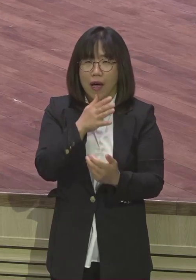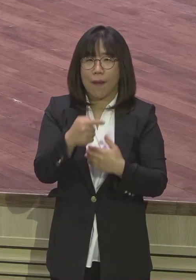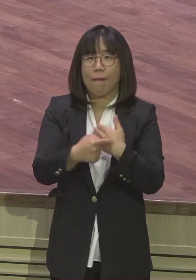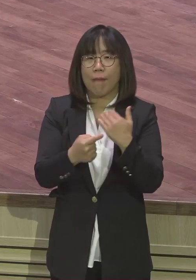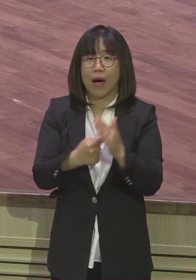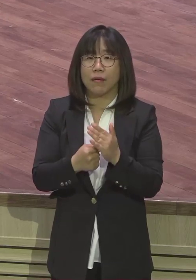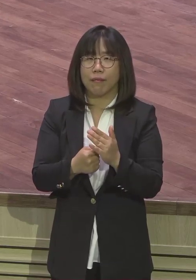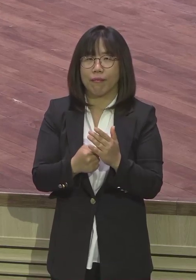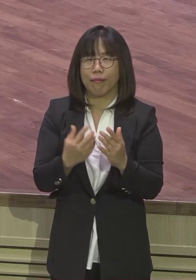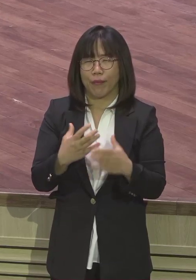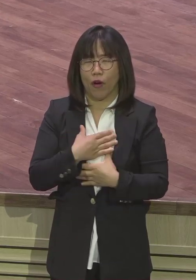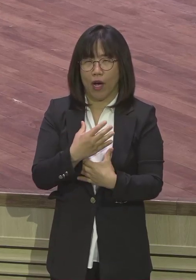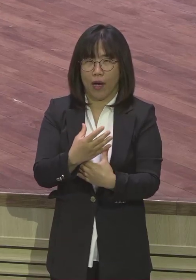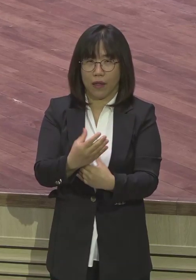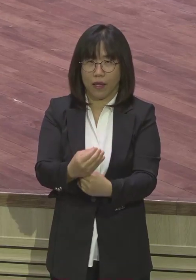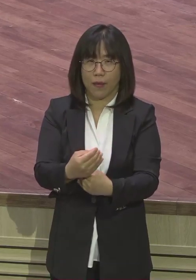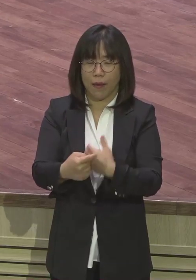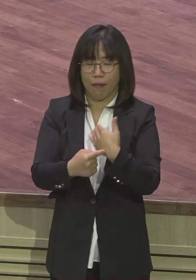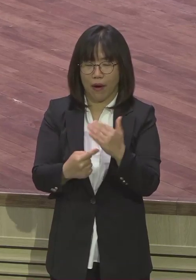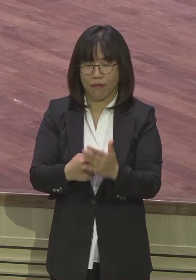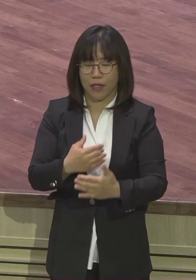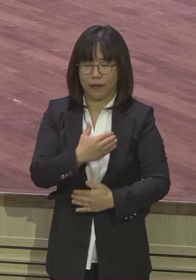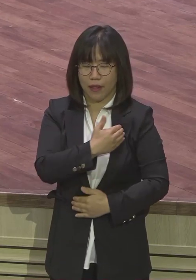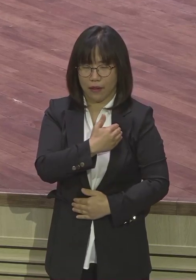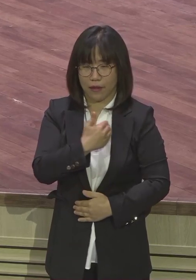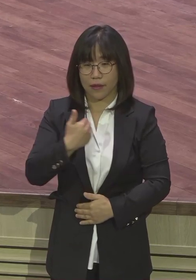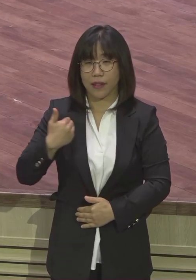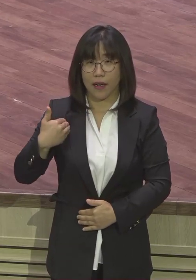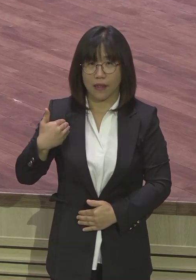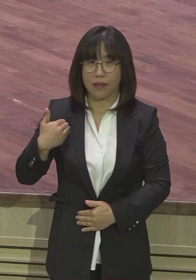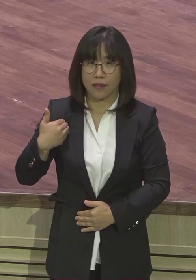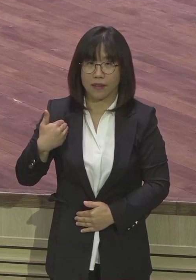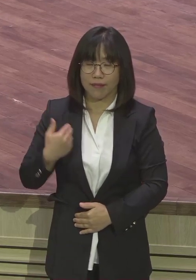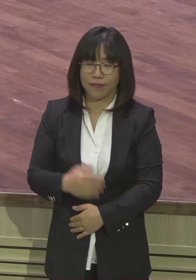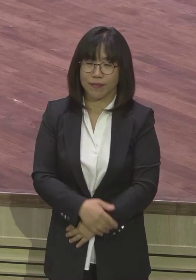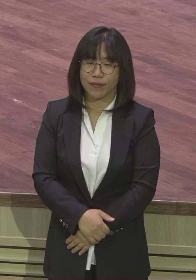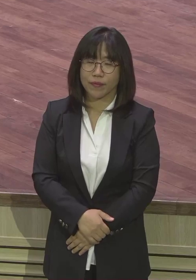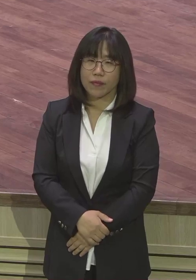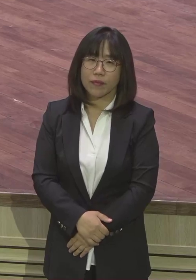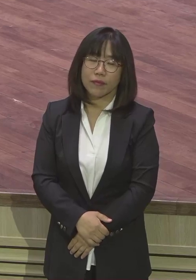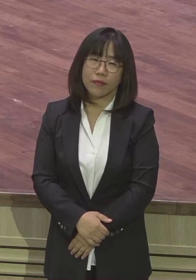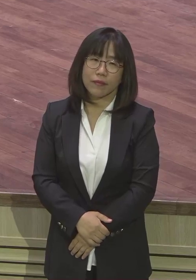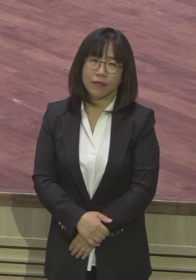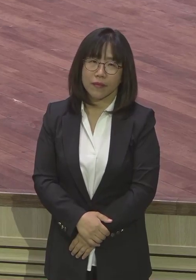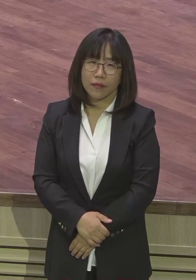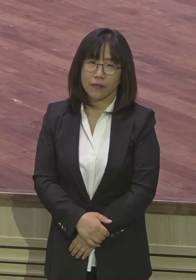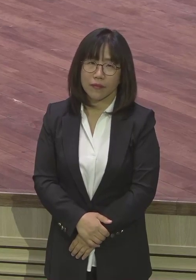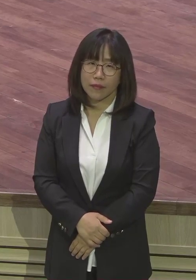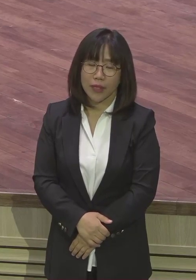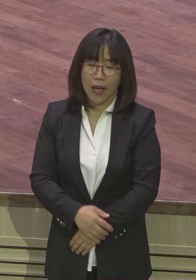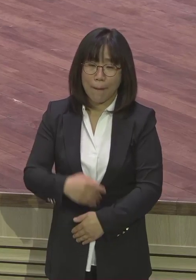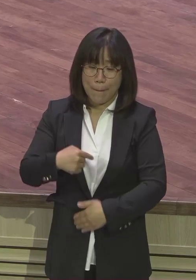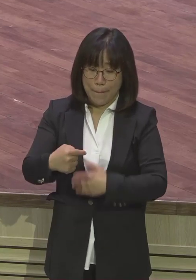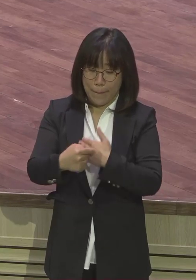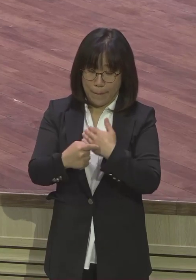당당해져요 당당해진다고 치유가 되니까 사실 내면이 건강하지 못하면요